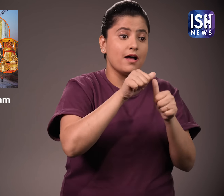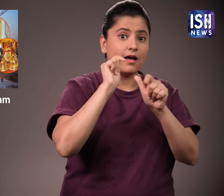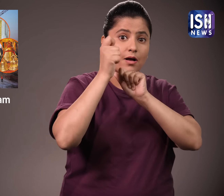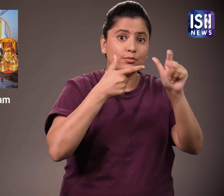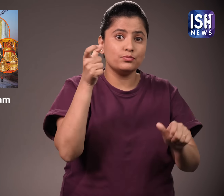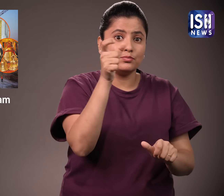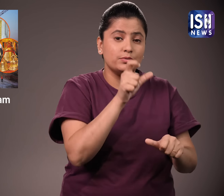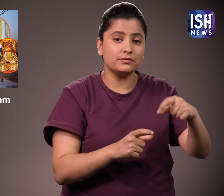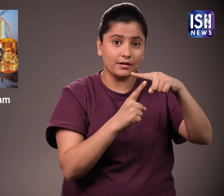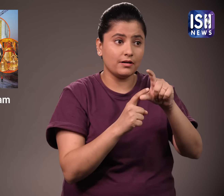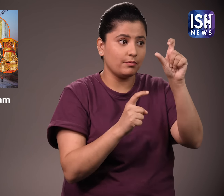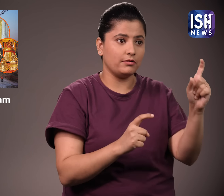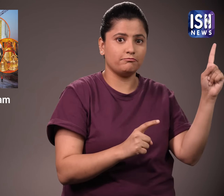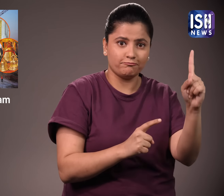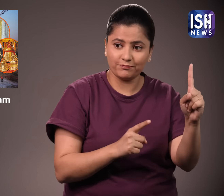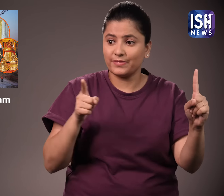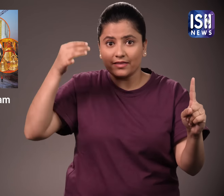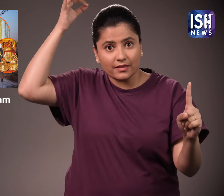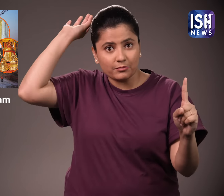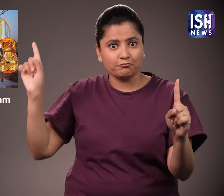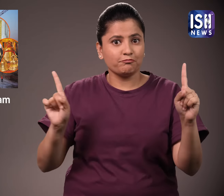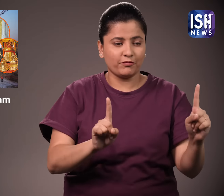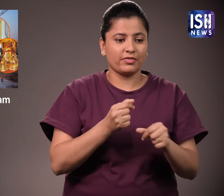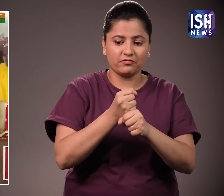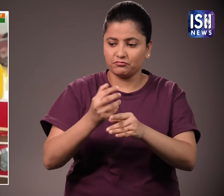श्री राम चन्व भुमी तीत्य शेत्र ट्रस्ट को सौप दिया